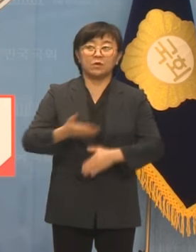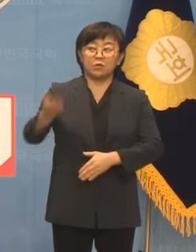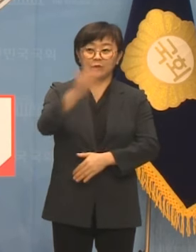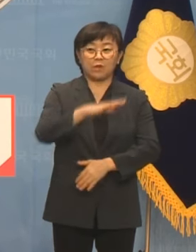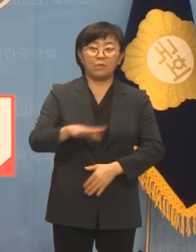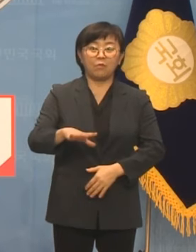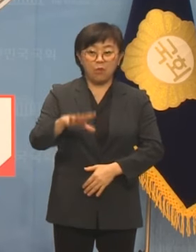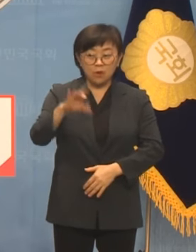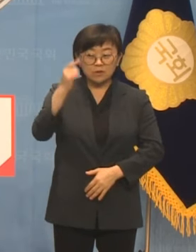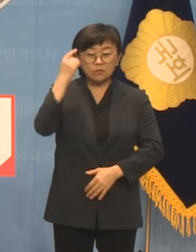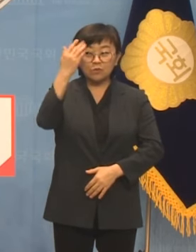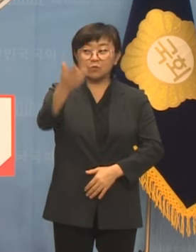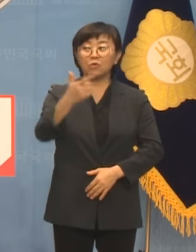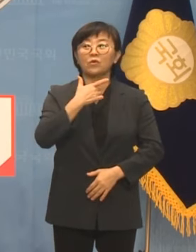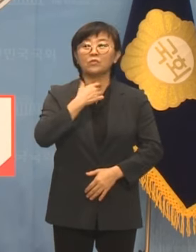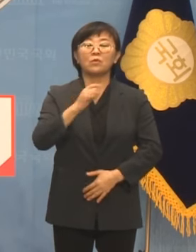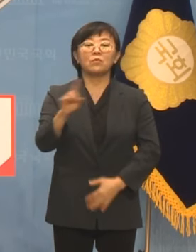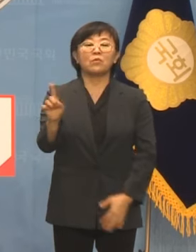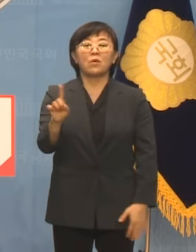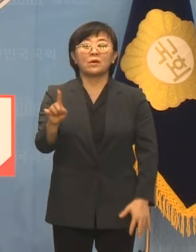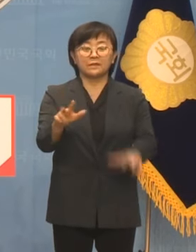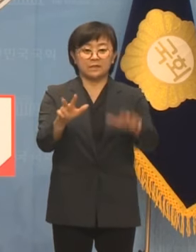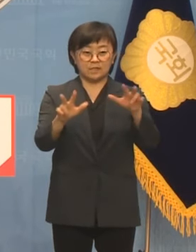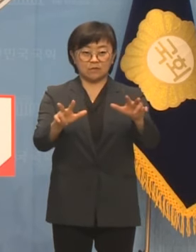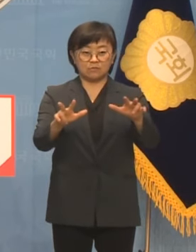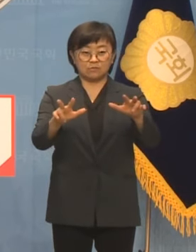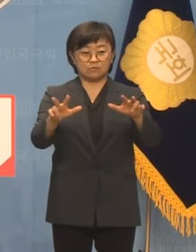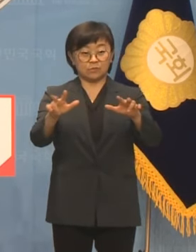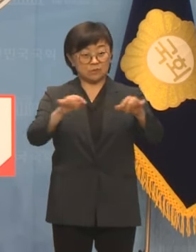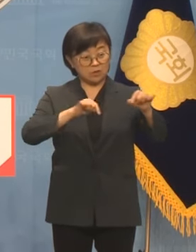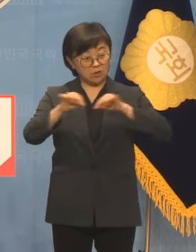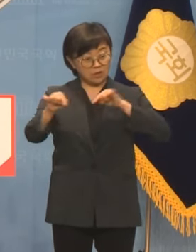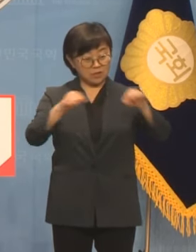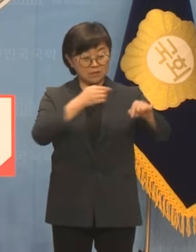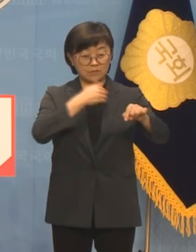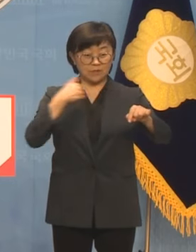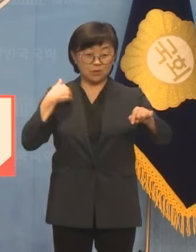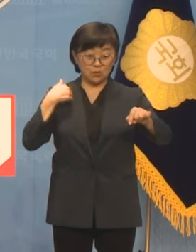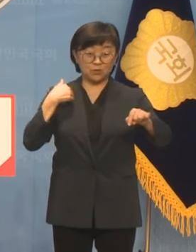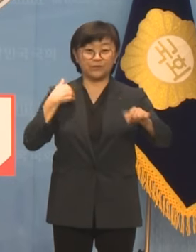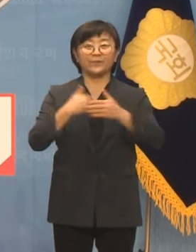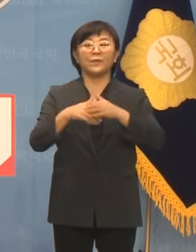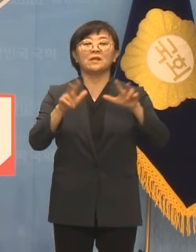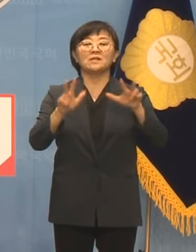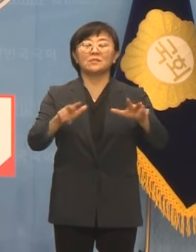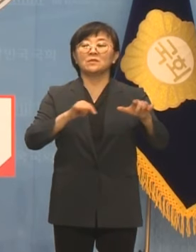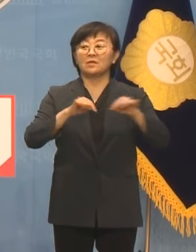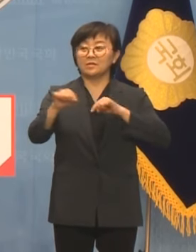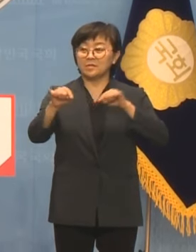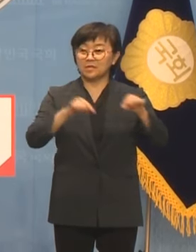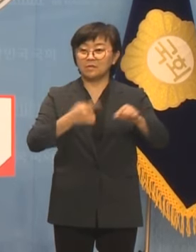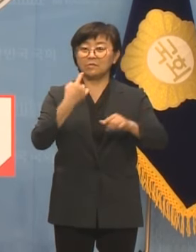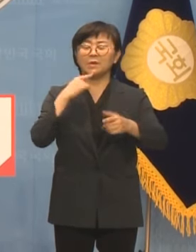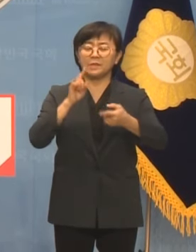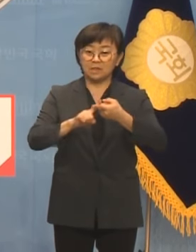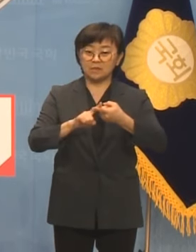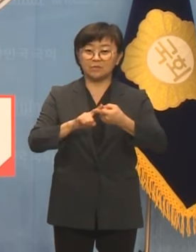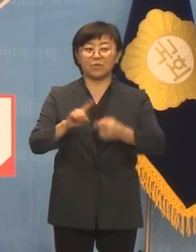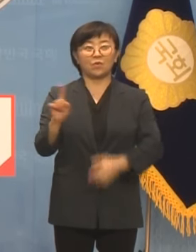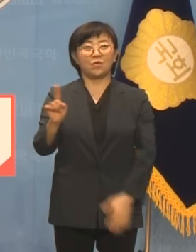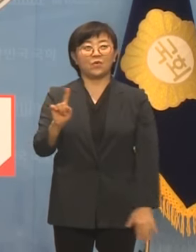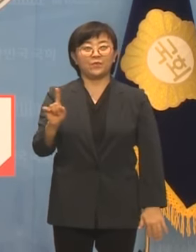먼저 한번 여쭙고 싶습니다. 지금 우리 정치 든든하십니까? 지금 우리 정치 마음에 드십니까?